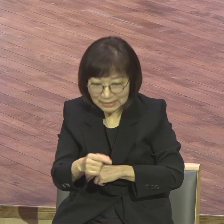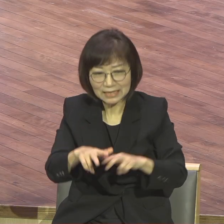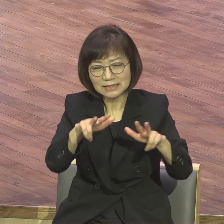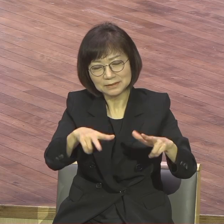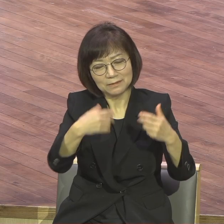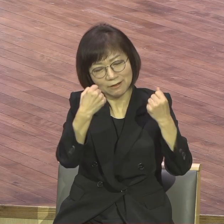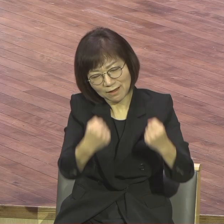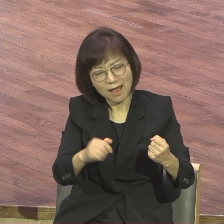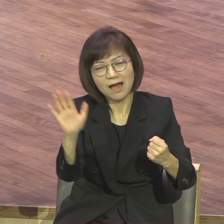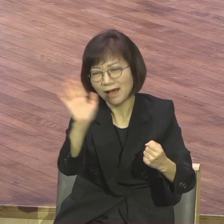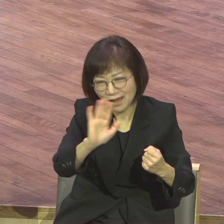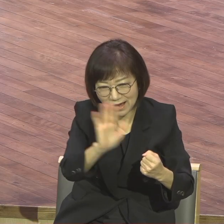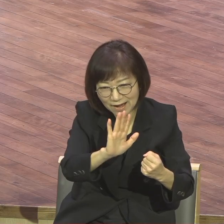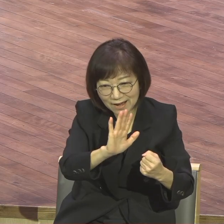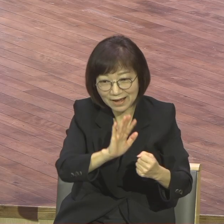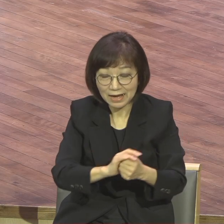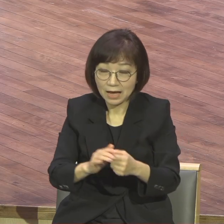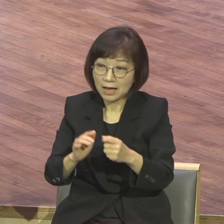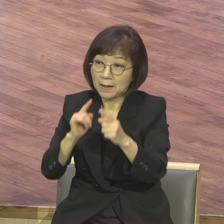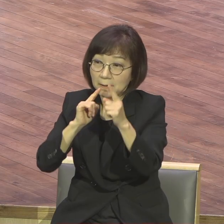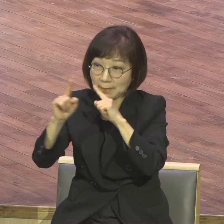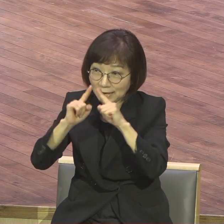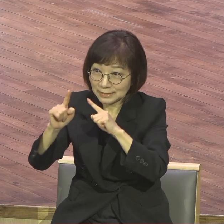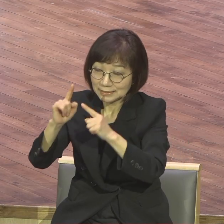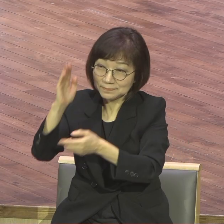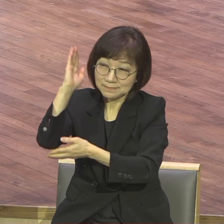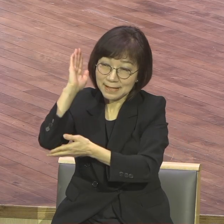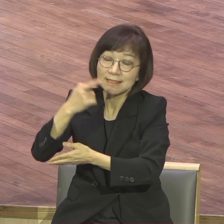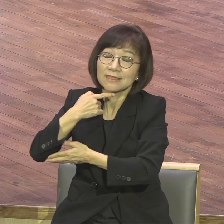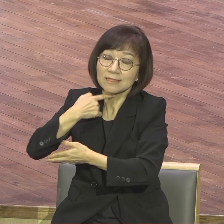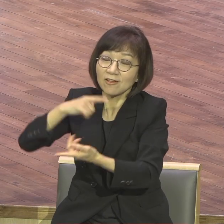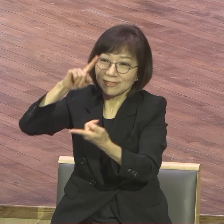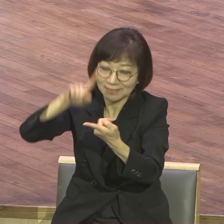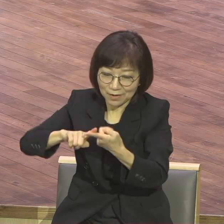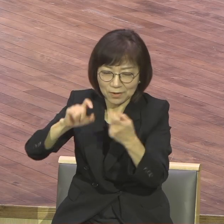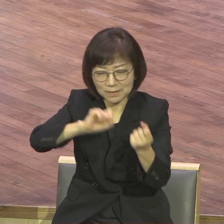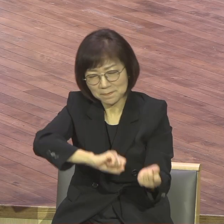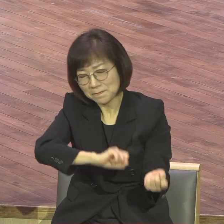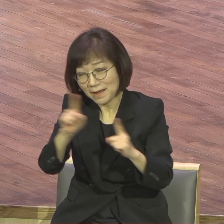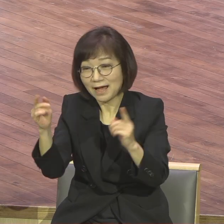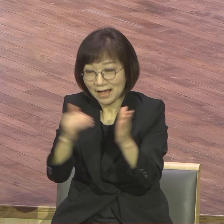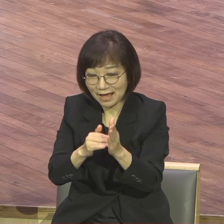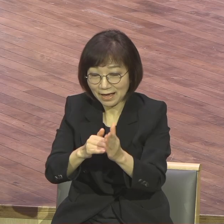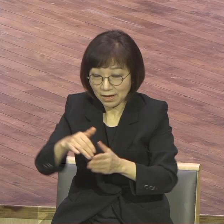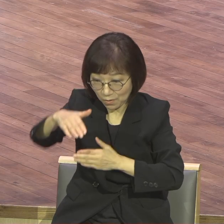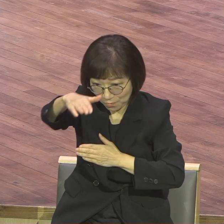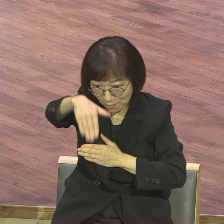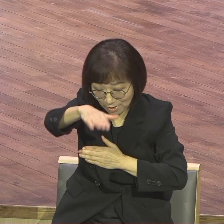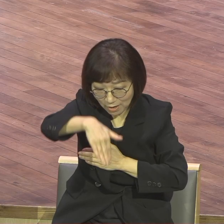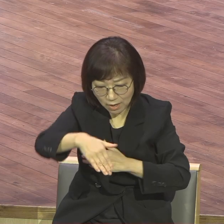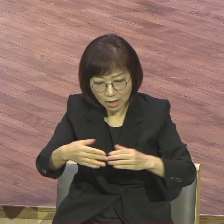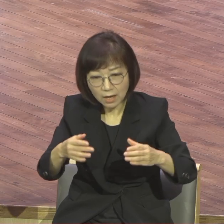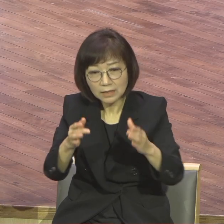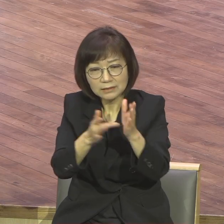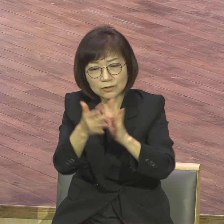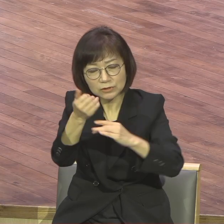않고 그가 말씀하신 대로 살아나시는 이라 와서 그가 누웠던 곳을 보라.